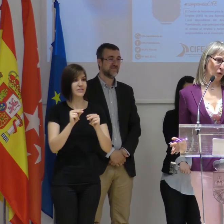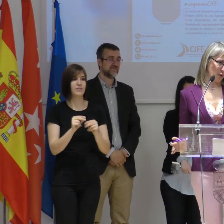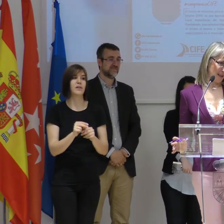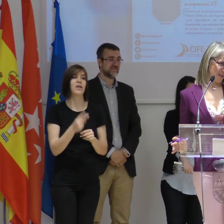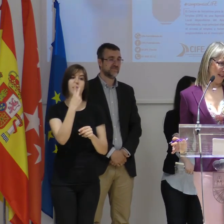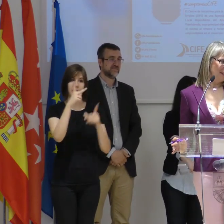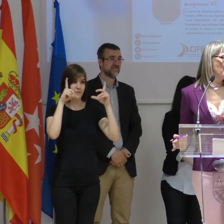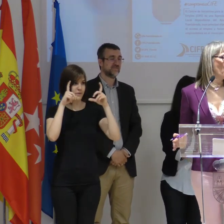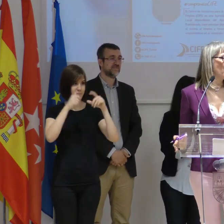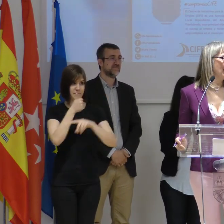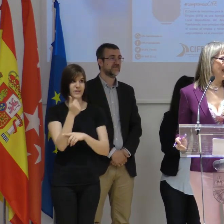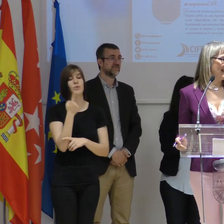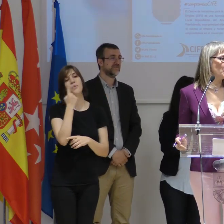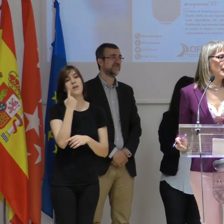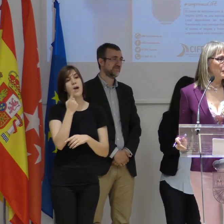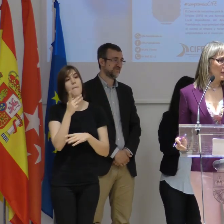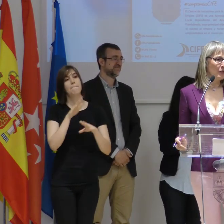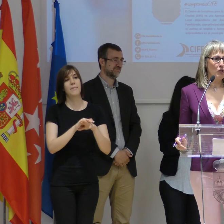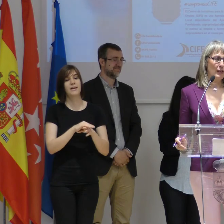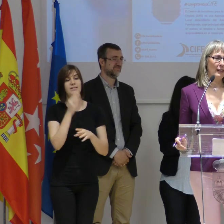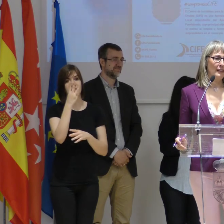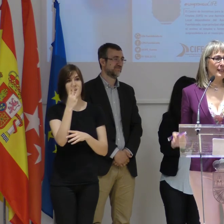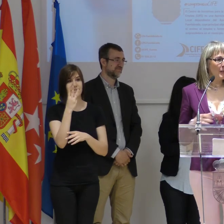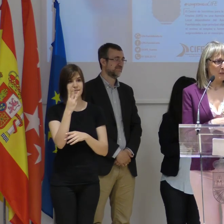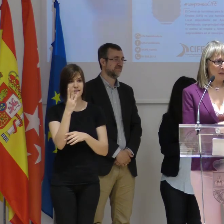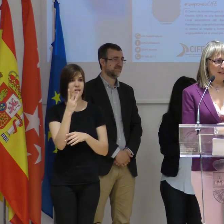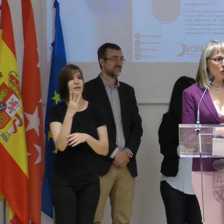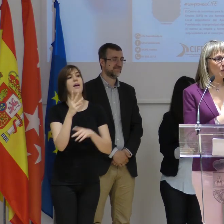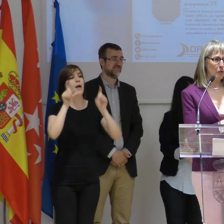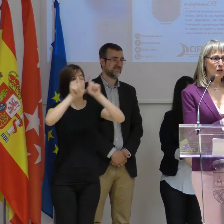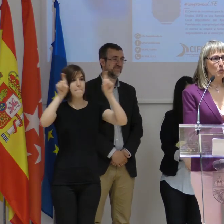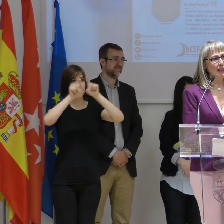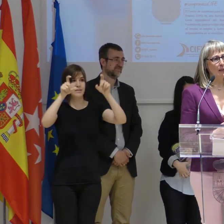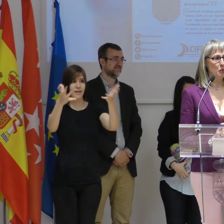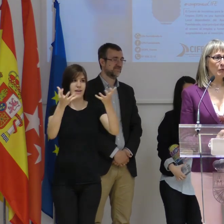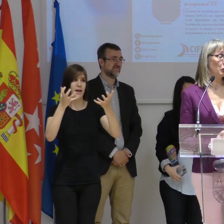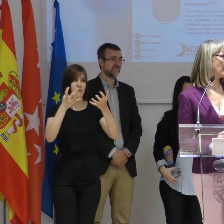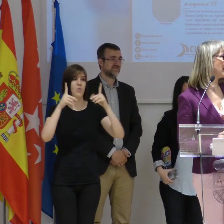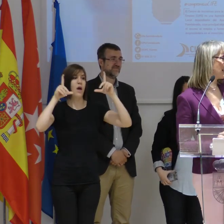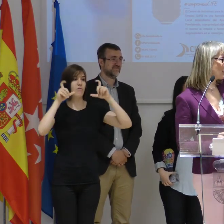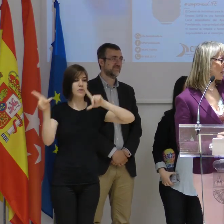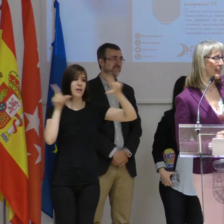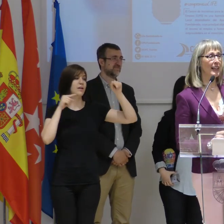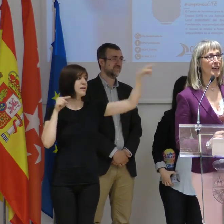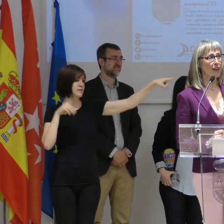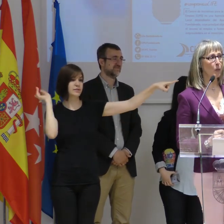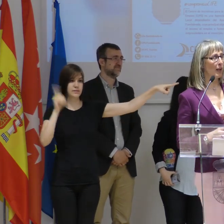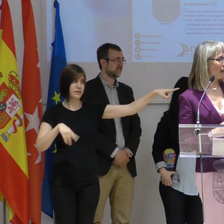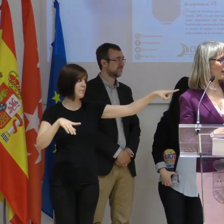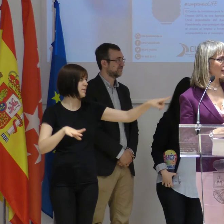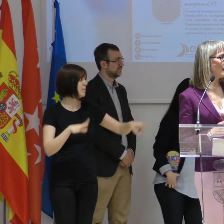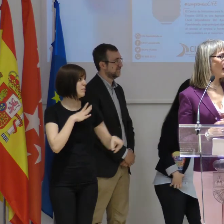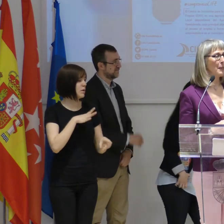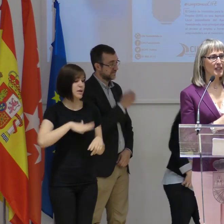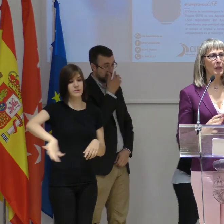dos fotos más, ¿eh? Una, los tres premiados, las tres empresas premiadas. Hoy, por favor, que suban y hacemos una foto de familia. La hacemos también en aquel lado porque